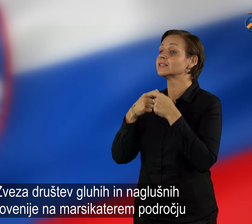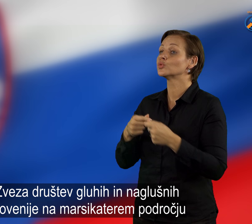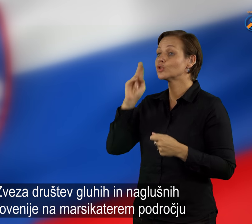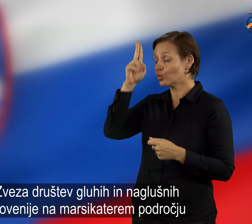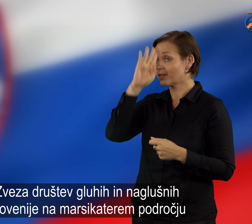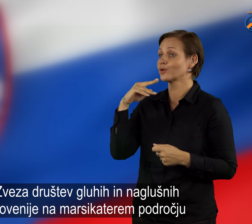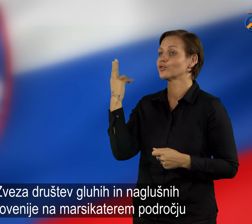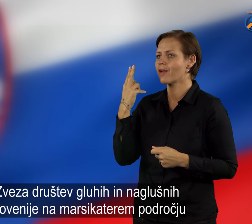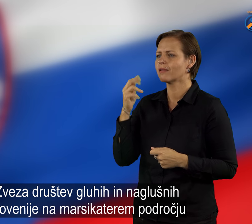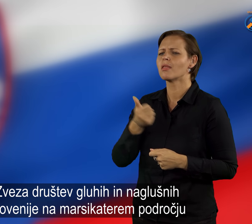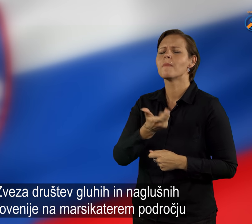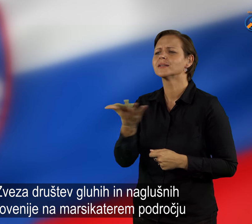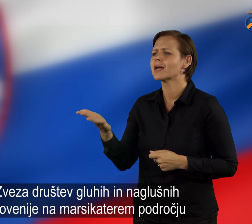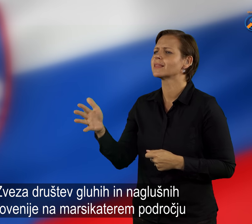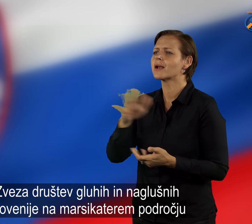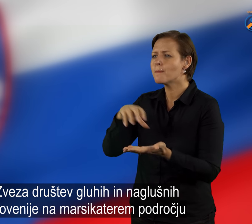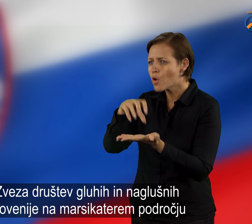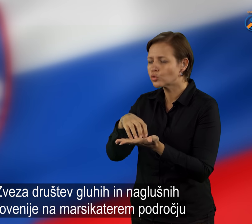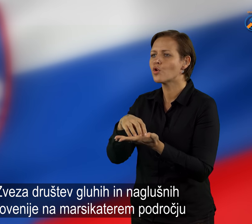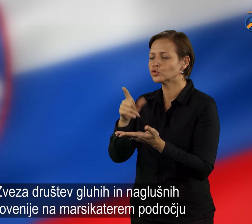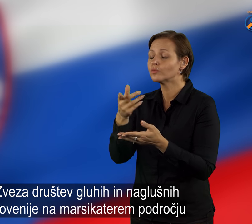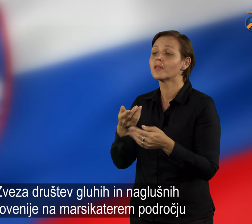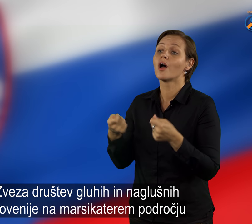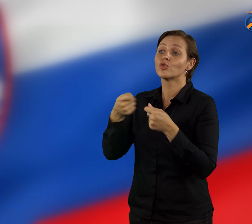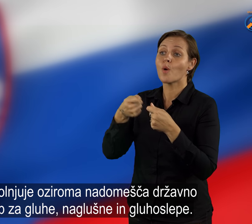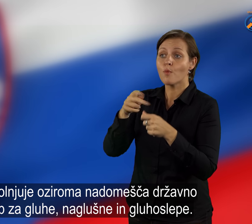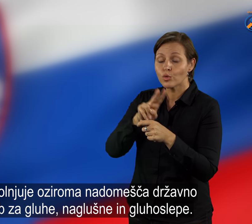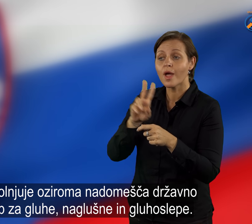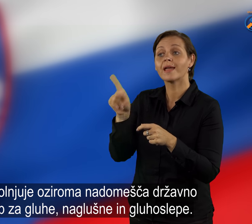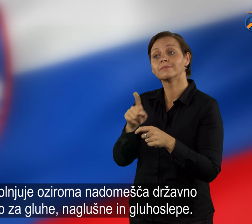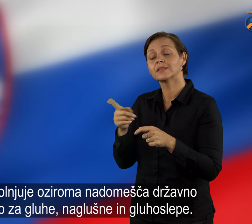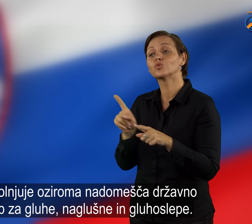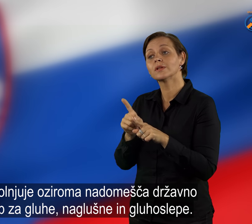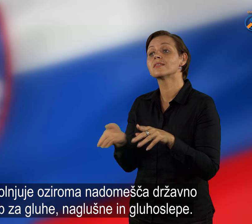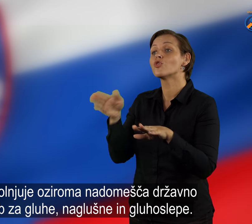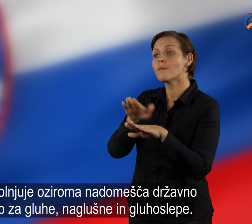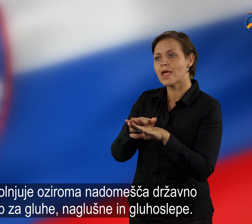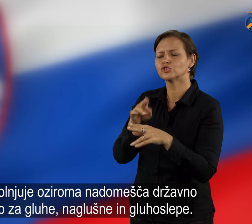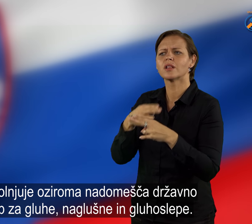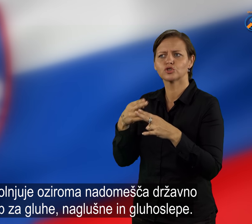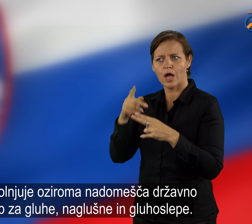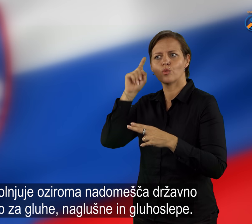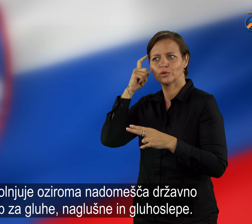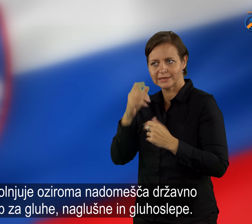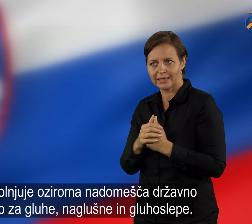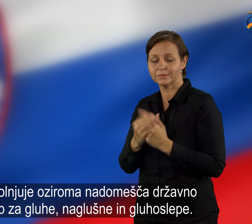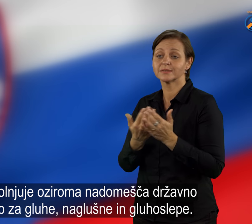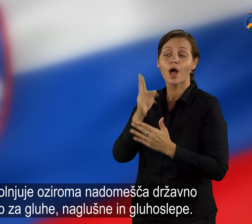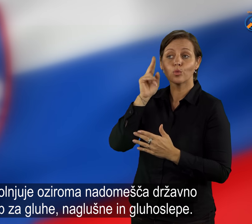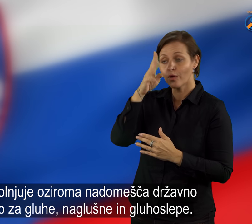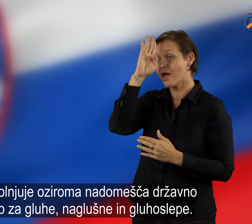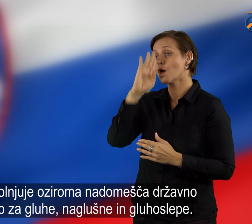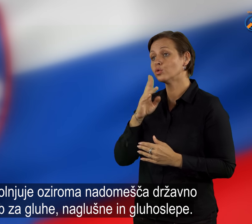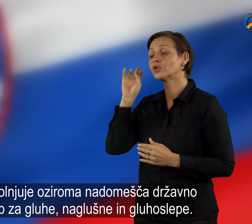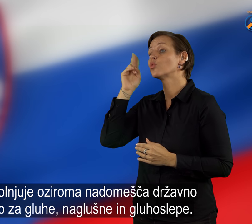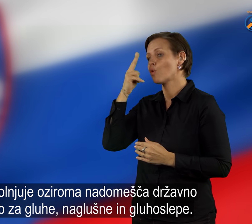Zveza društev gluhih in naglušnih Slovenije na Marsi katerem področju dopolnjuje oziroma nadomešča državno skrb za